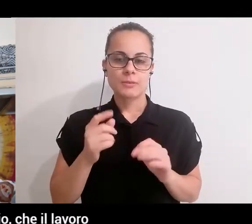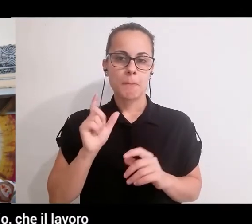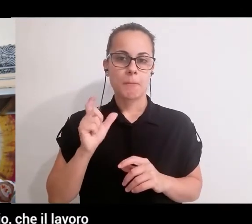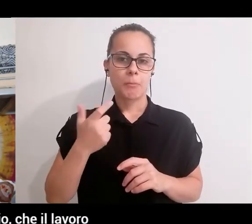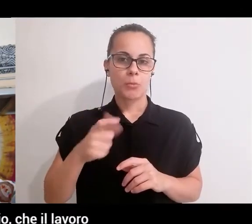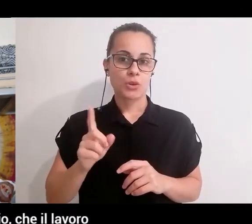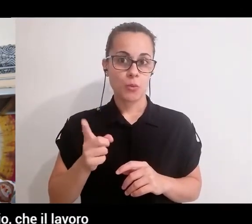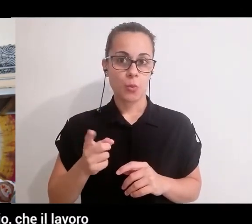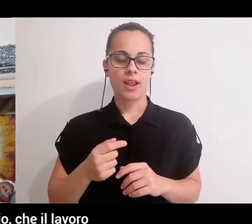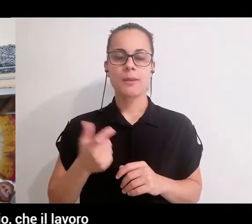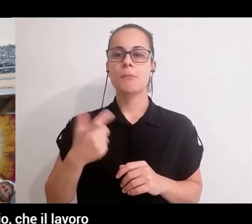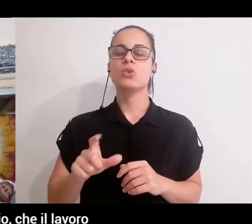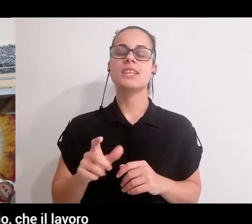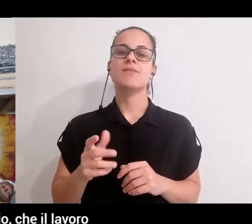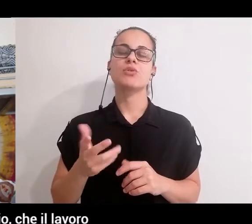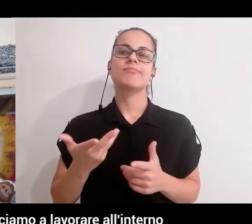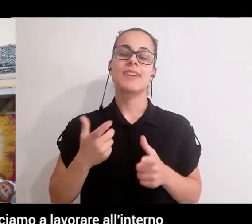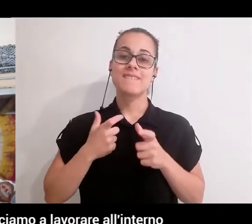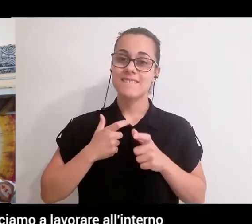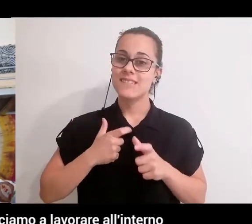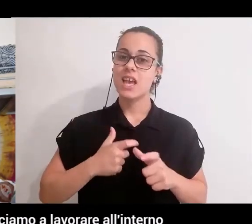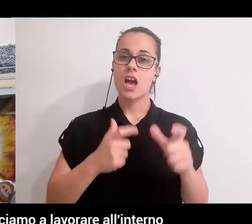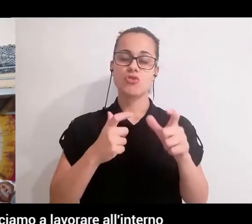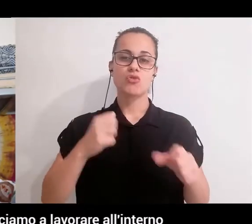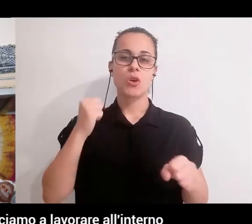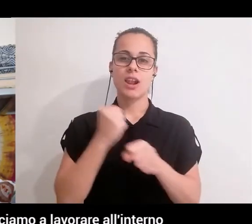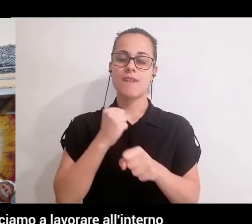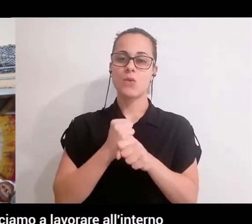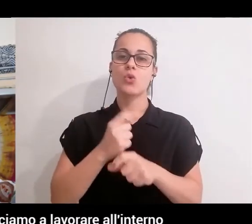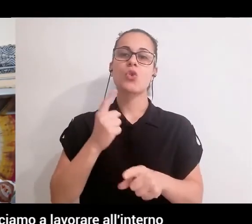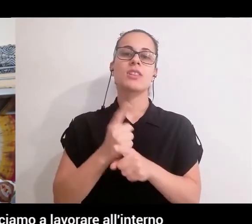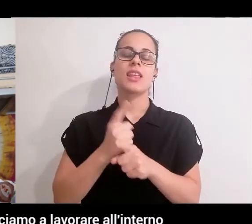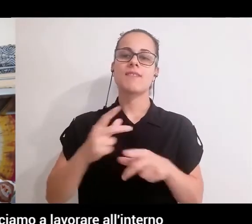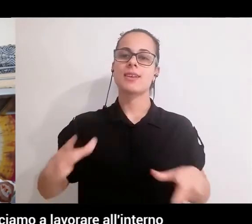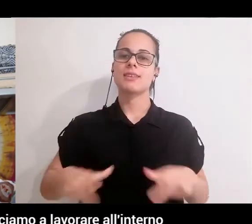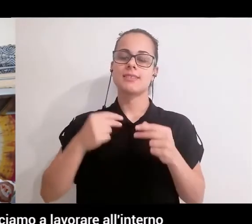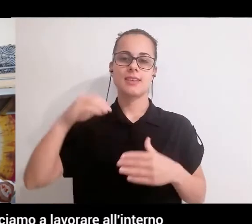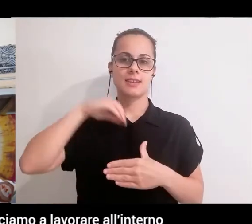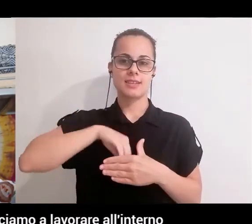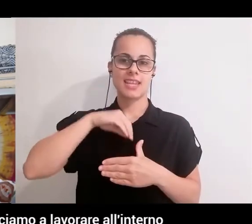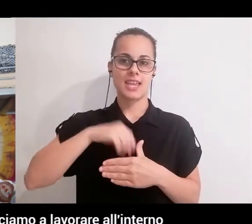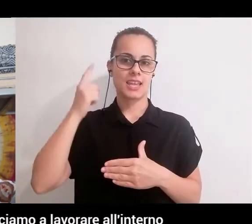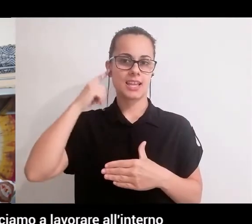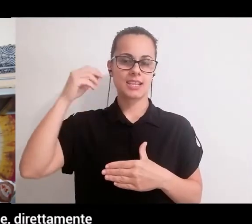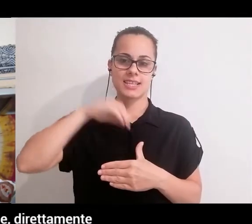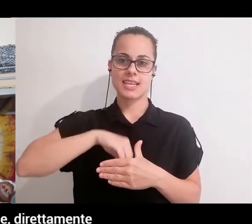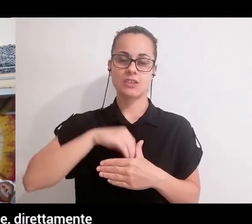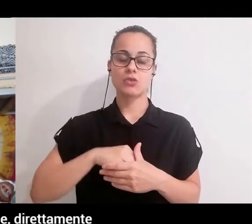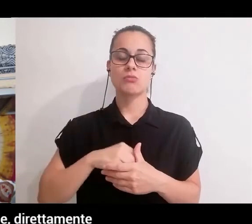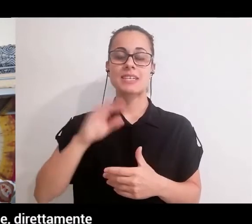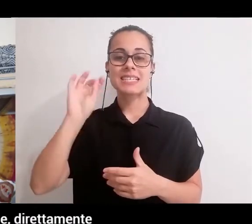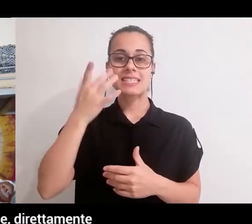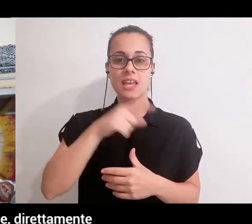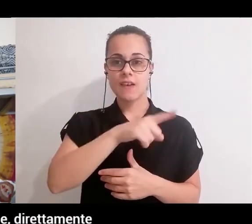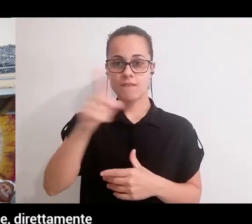vero che il viaggio, che il lavoro, comincia da dentro di noi. Quando cominciamo a lavorare all'interno di noi,